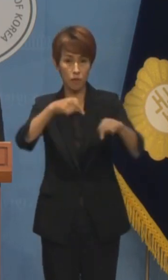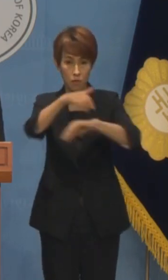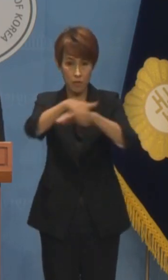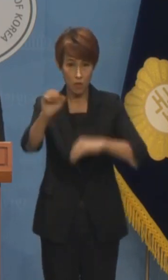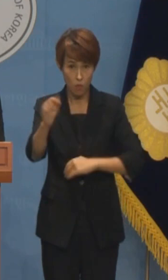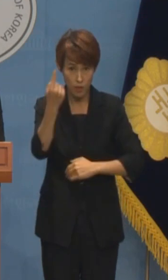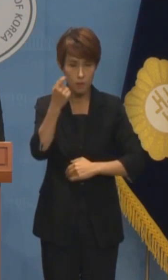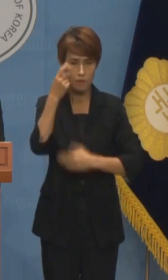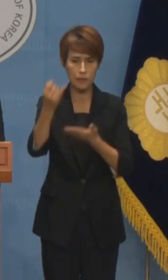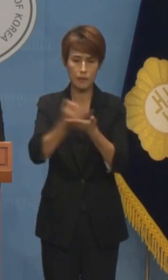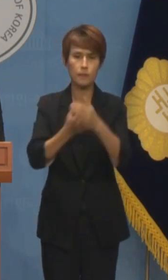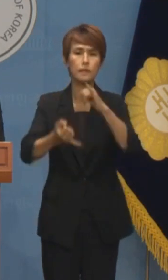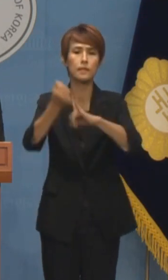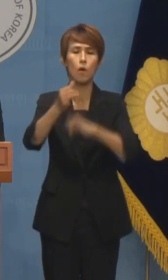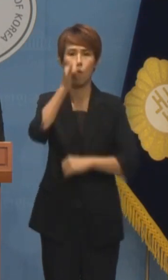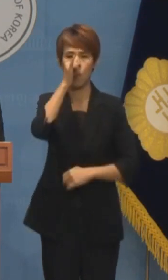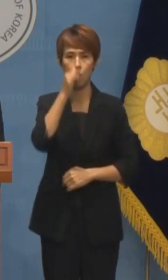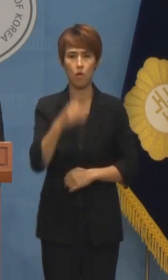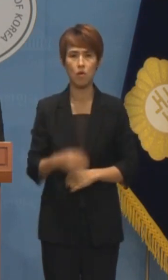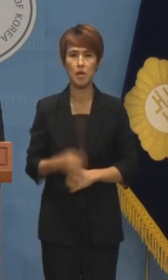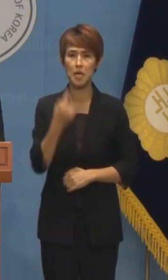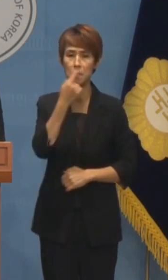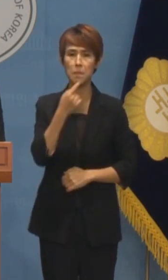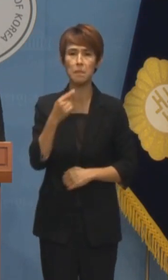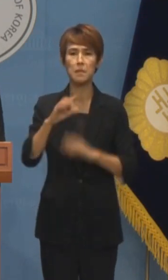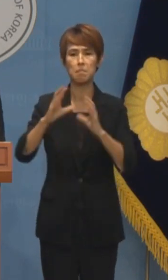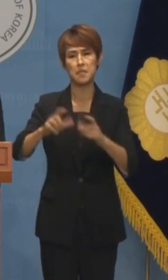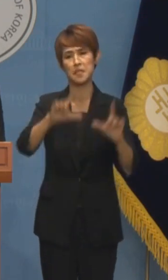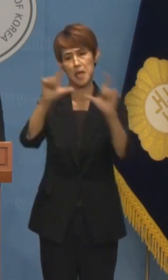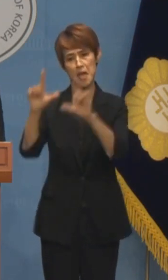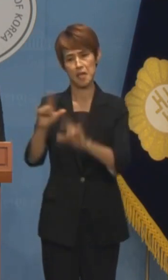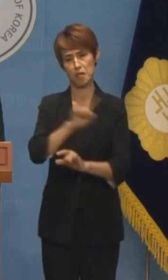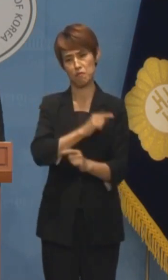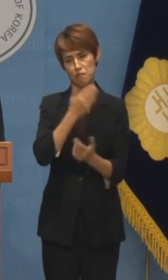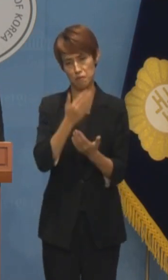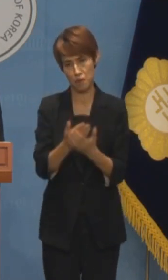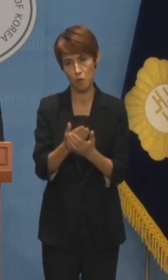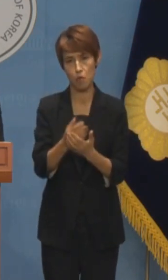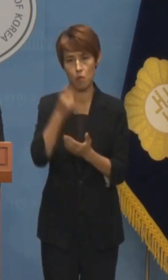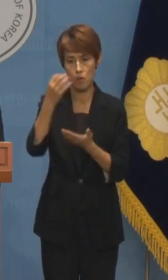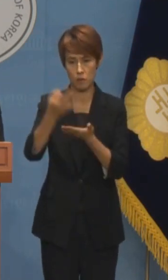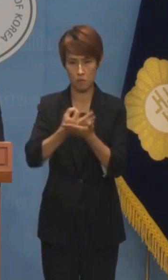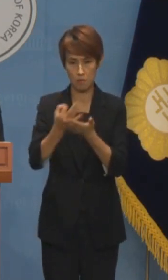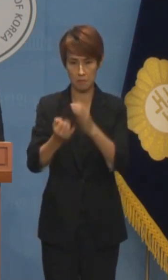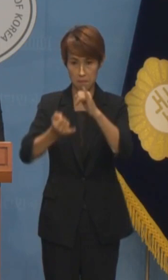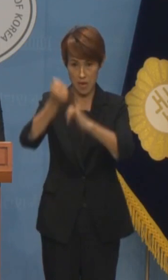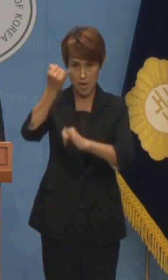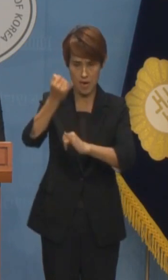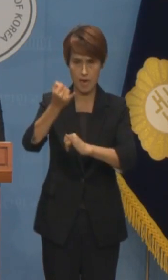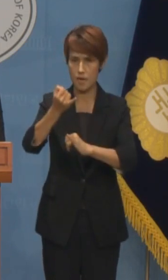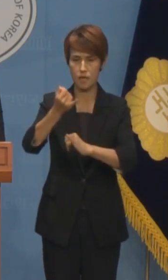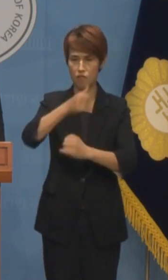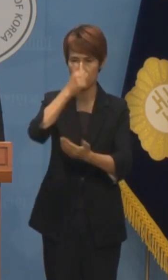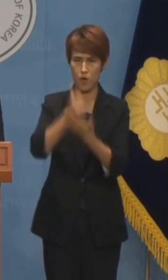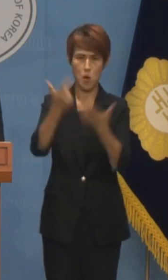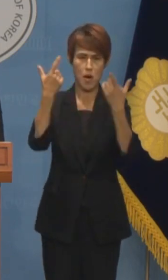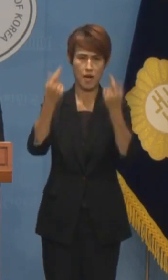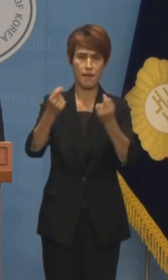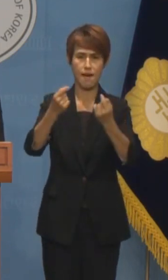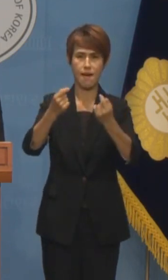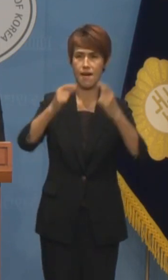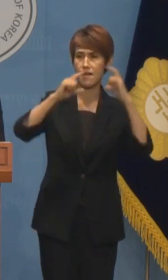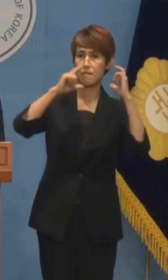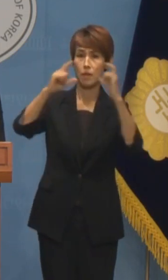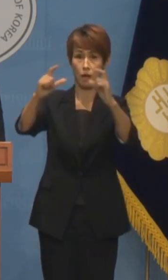입으로는 민생이 최우선이다 체불임금은 반사회적 중대 범죄라고 아무리 떠들어